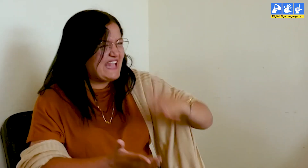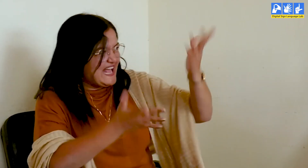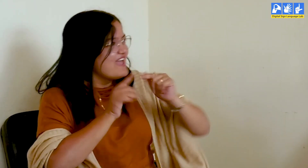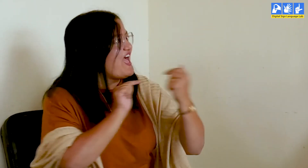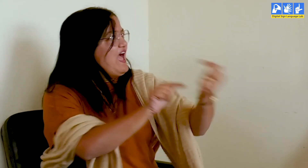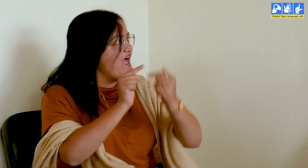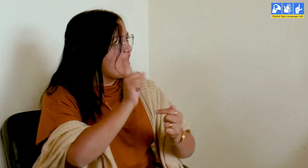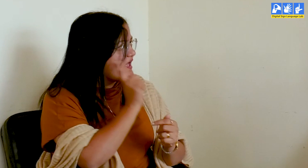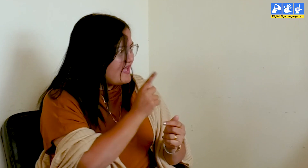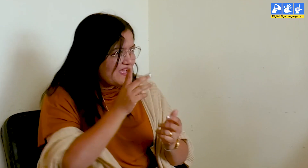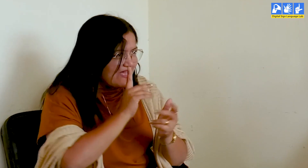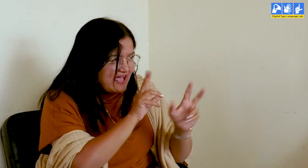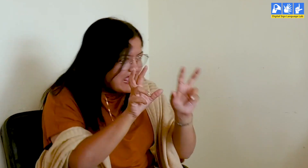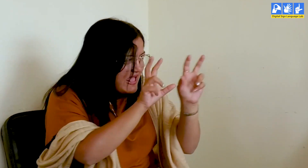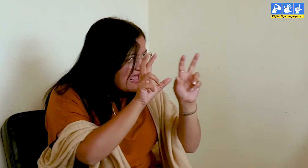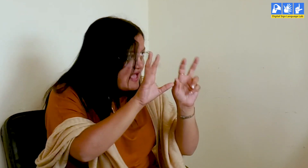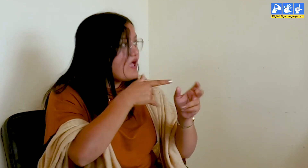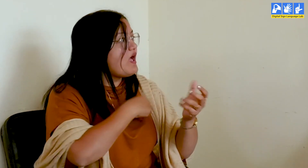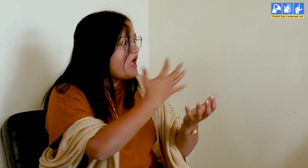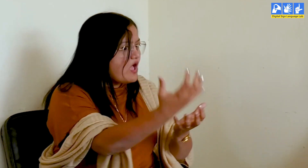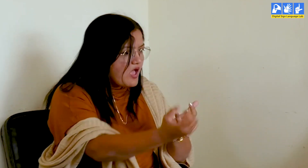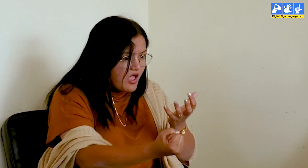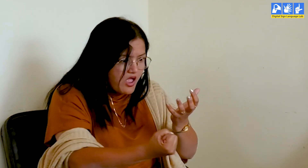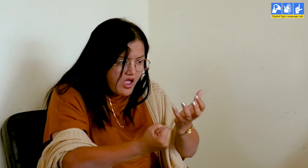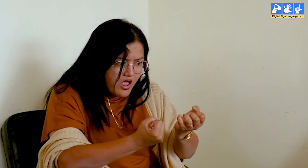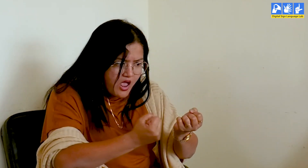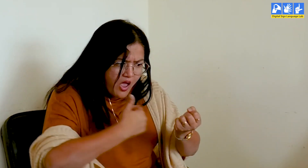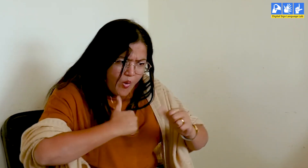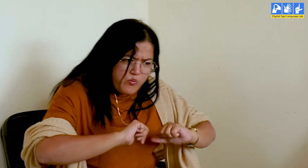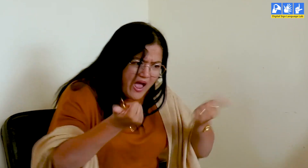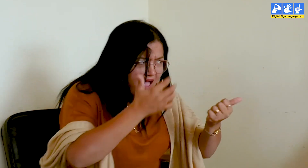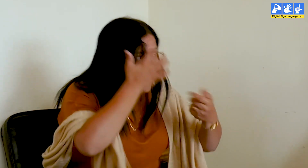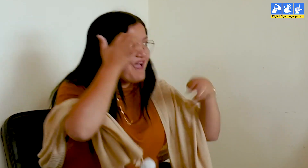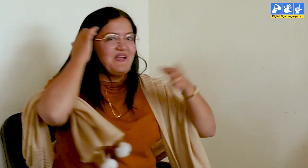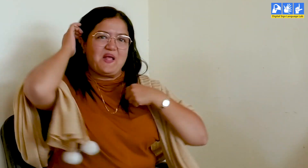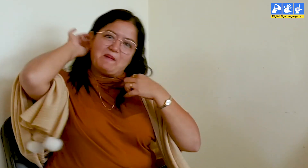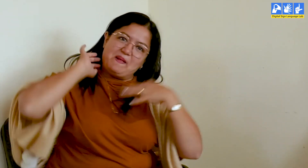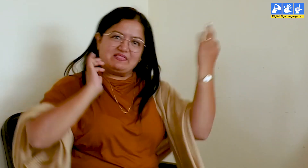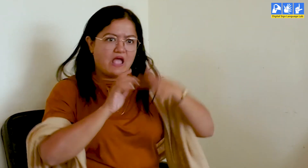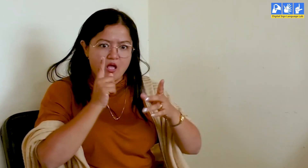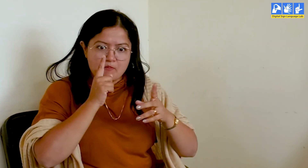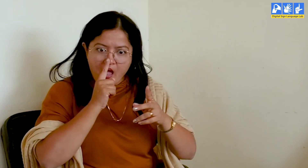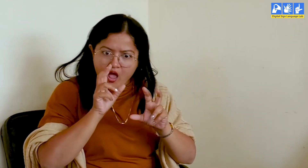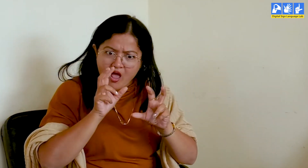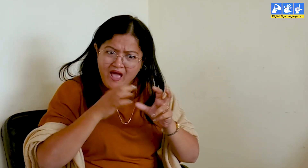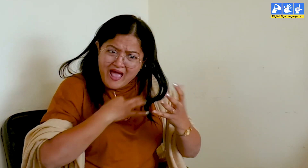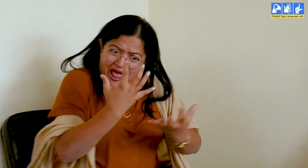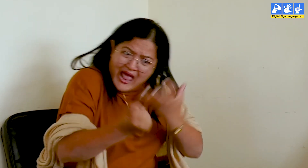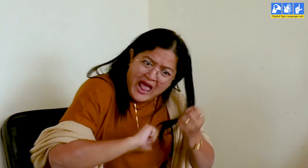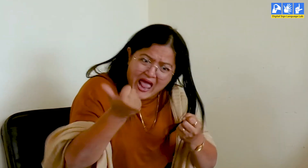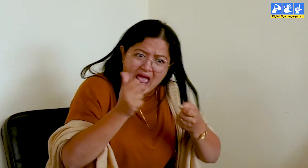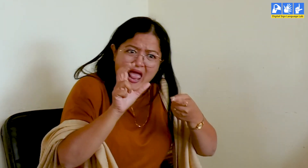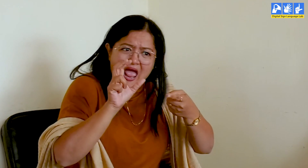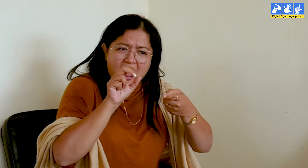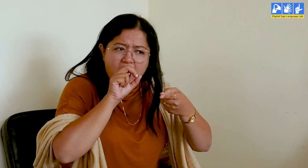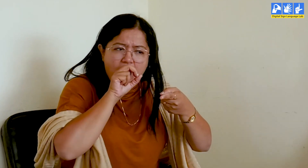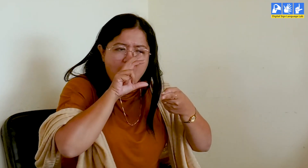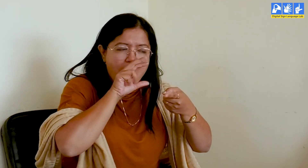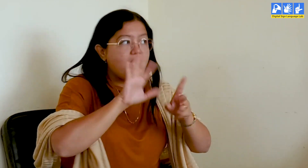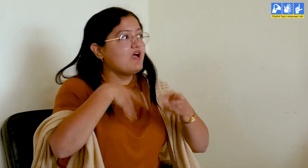उसने मूल भाव करते हुए देखा और कम कीमत पे खरीदा जिस पर वै आंसर चक्रित हुई जिसने समान खरीद लिया फिर वापस आकर जब मां को बताया तो वैं